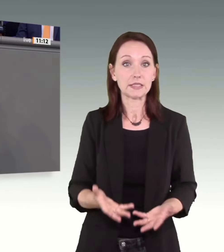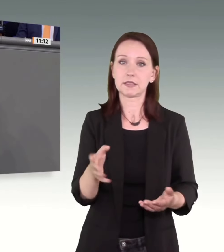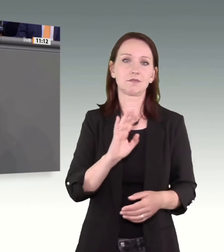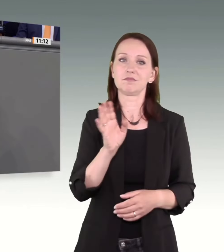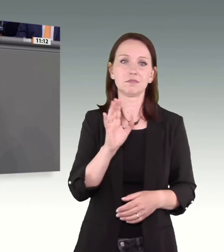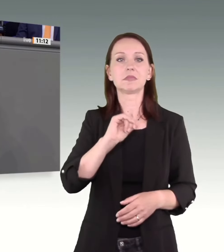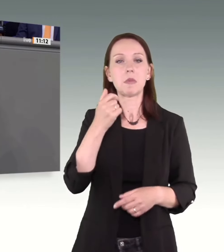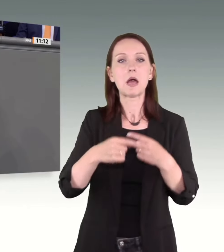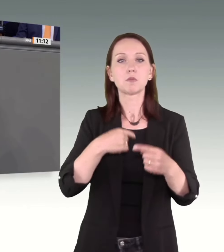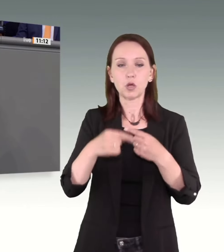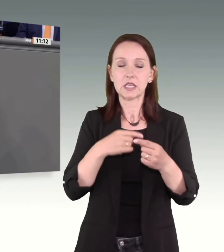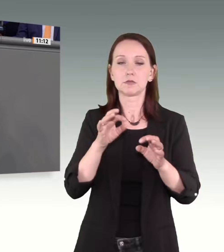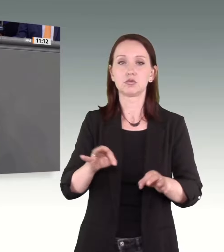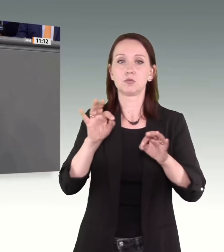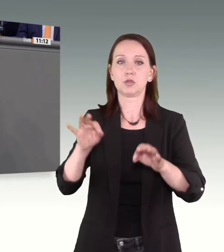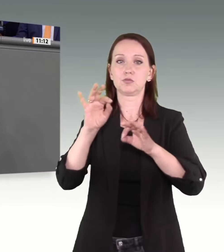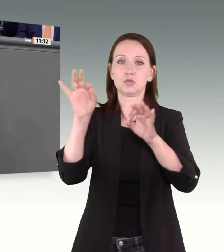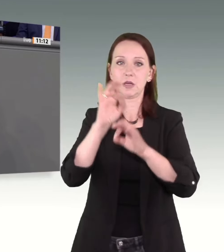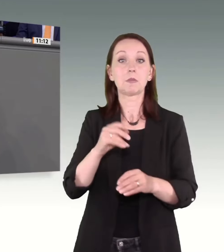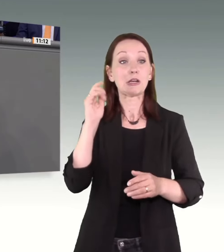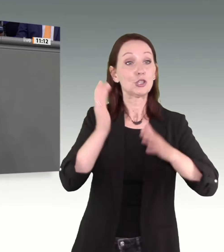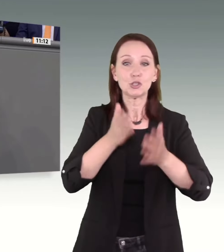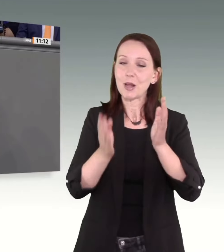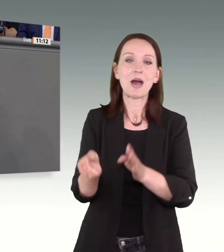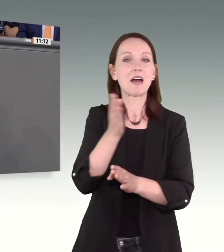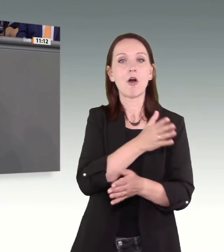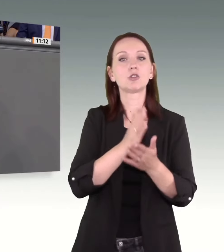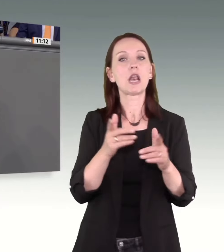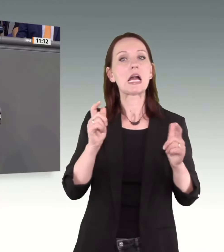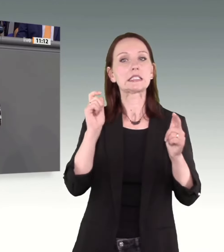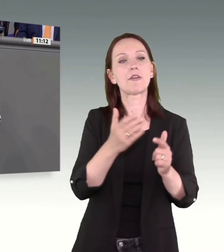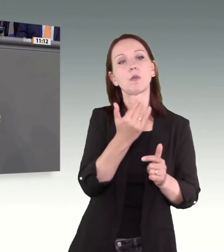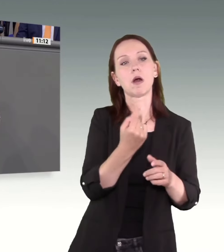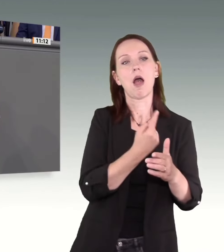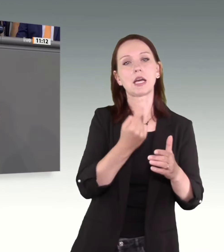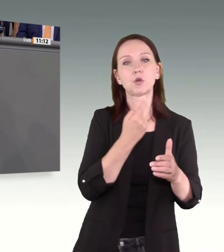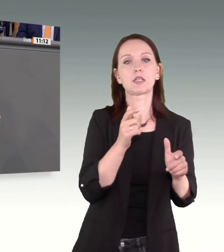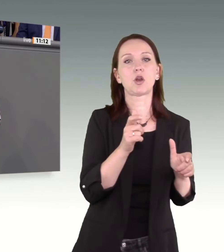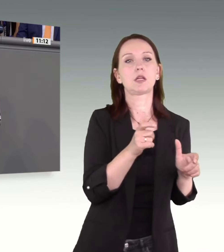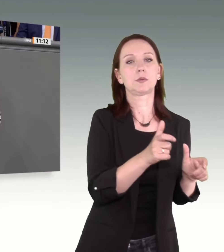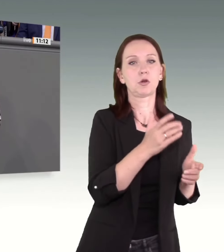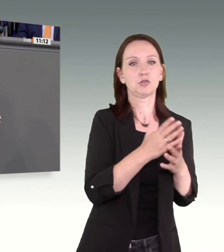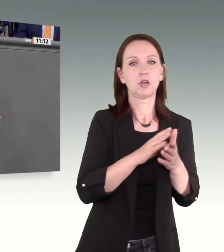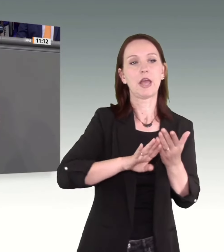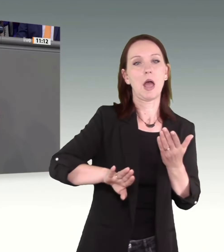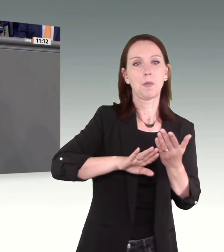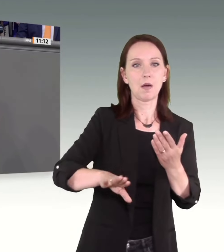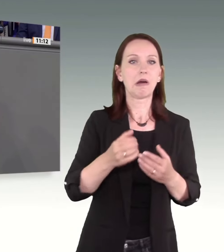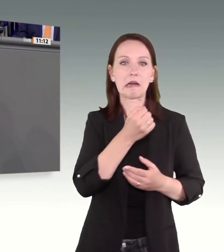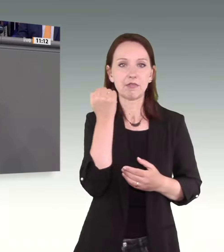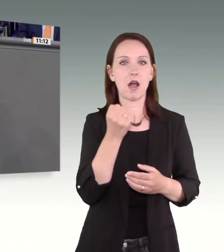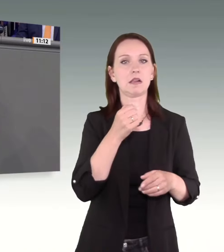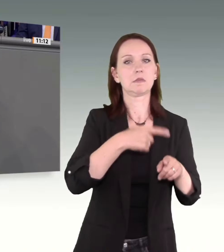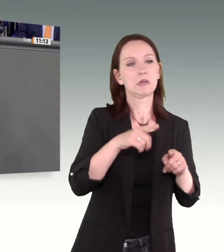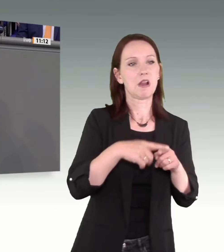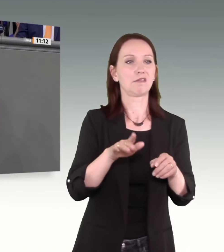Isolation, psychische Gewalt, Demütigung, Zerstörung des Selbstwertes im analogen und zunehmend auch im digitalen